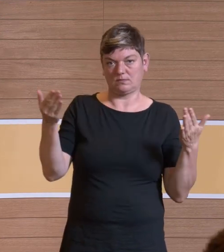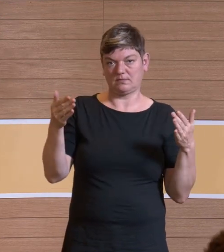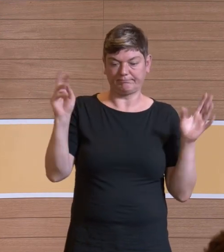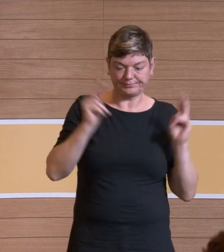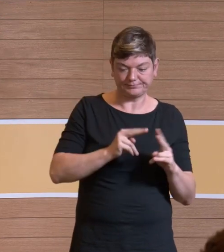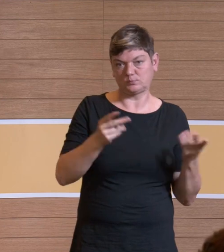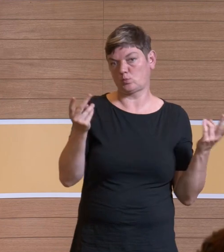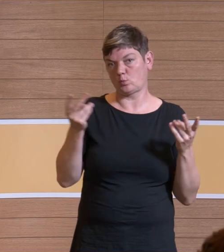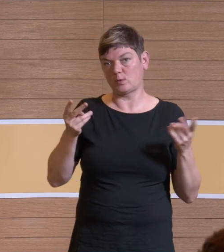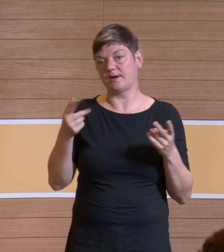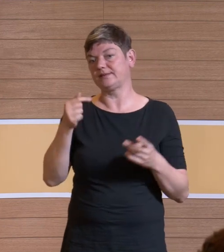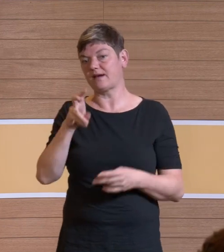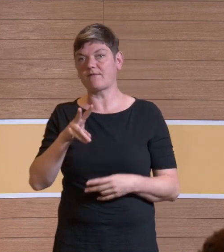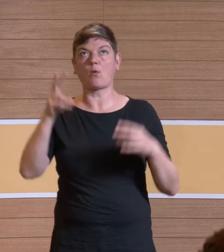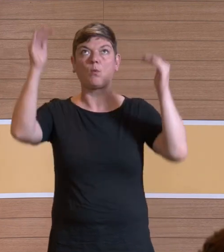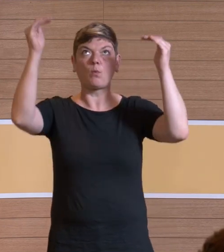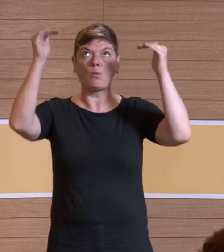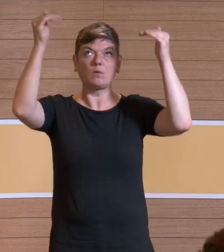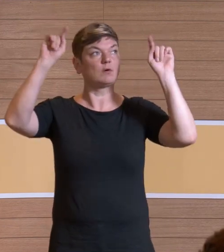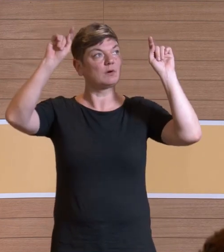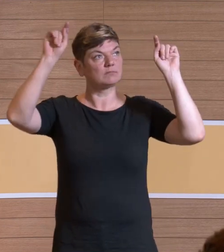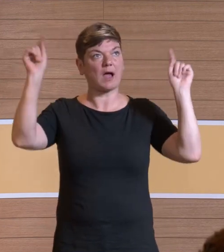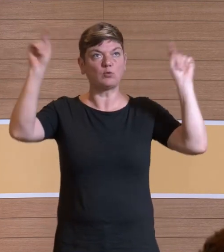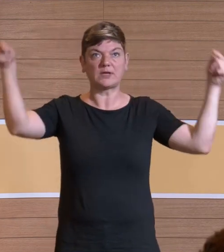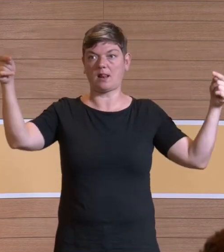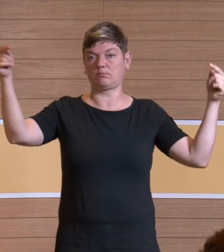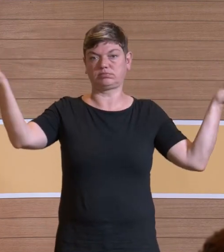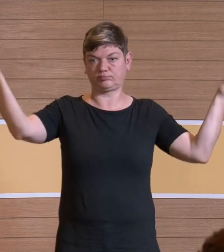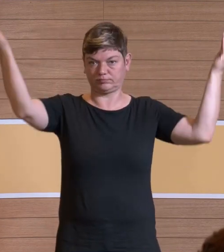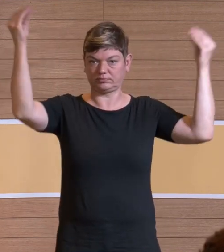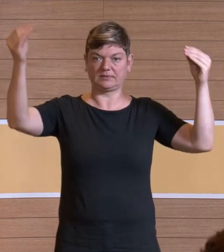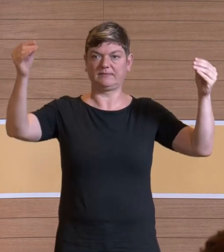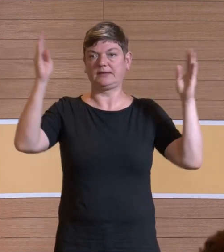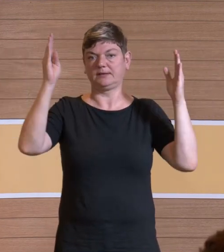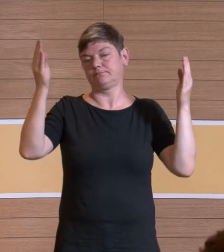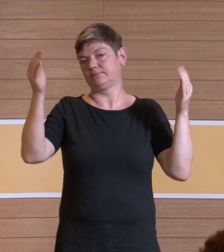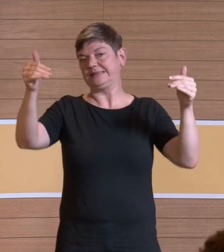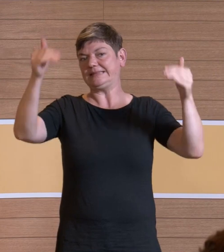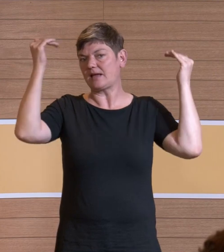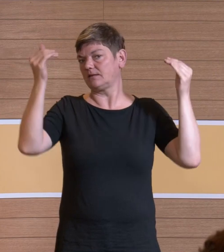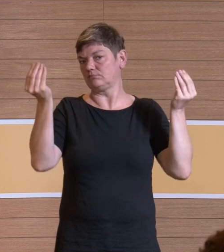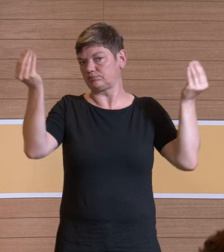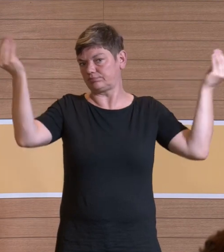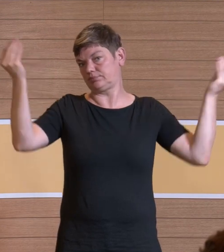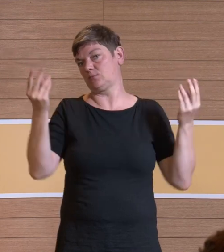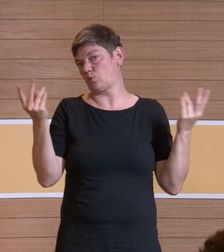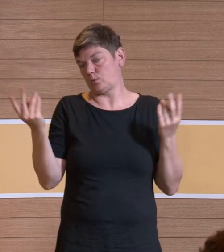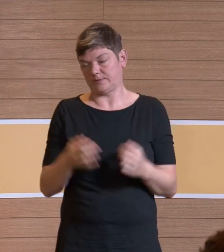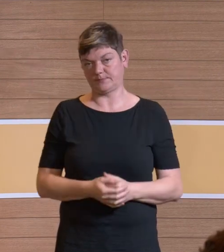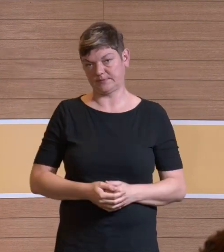Vielleicht gibt es außerhalb der TRV-Möglichkeiten, da reduzierende Deckenbereiche entsprechend zu dämpfen.